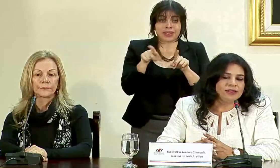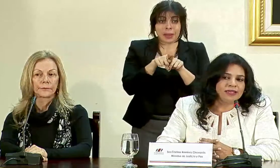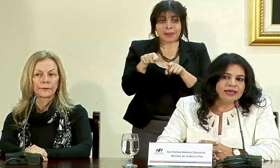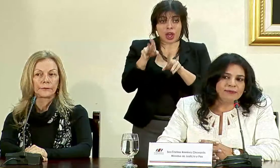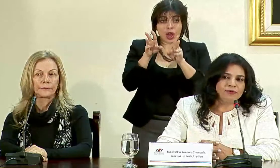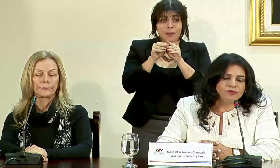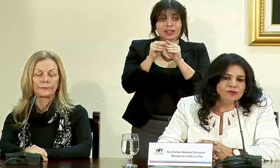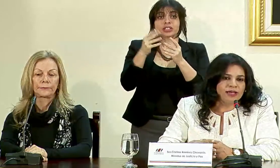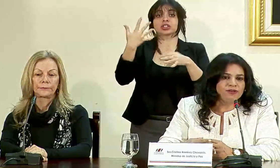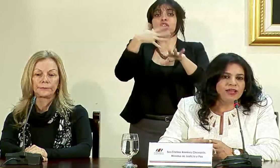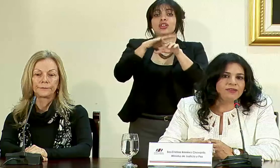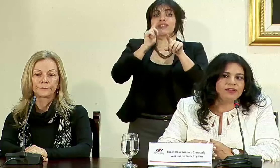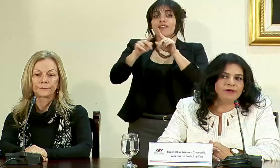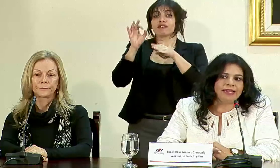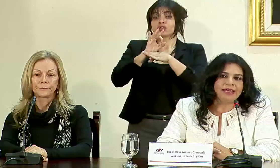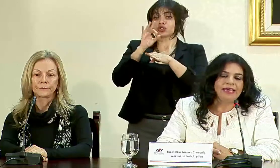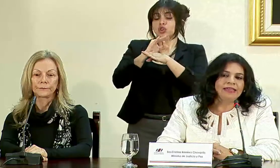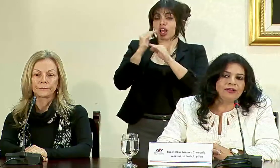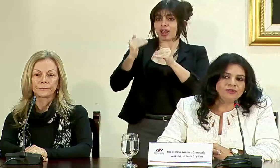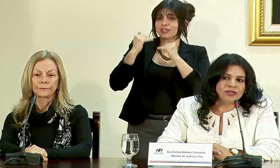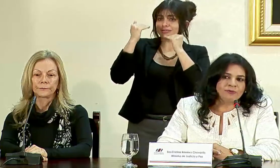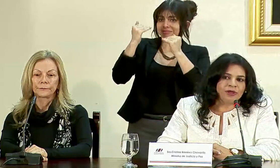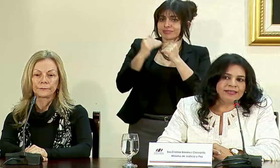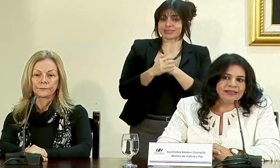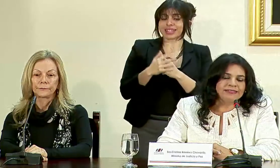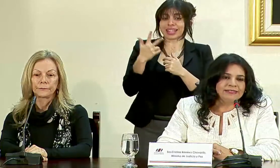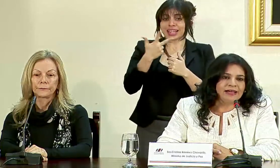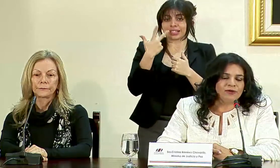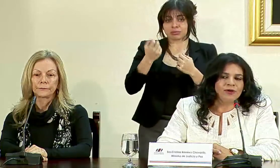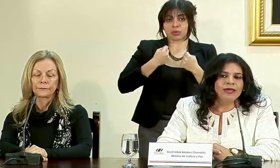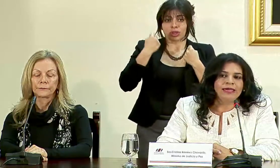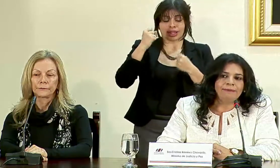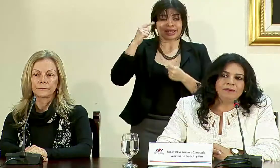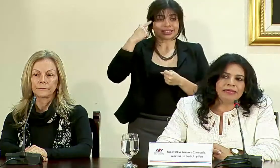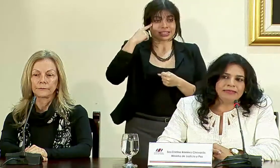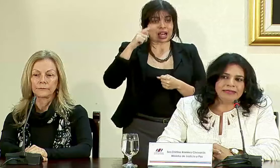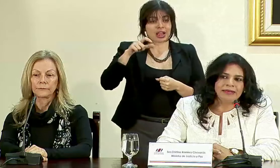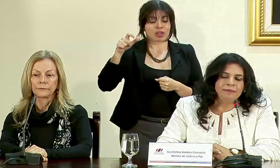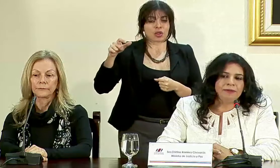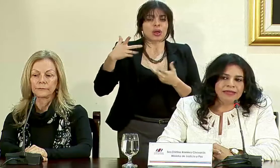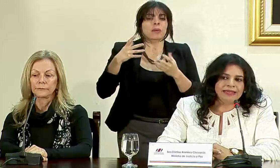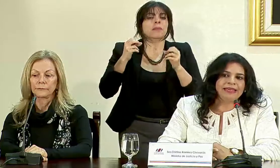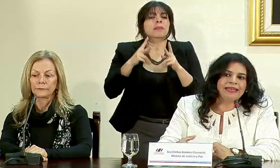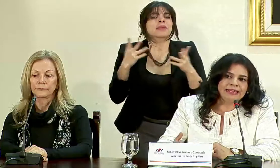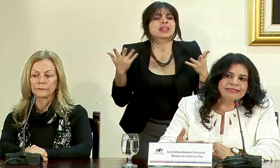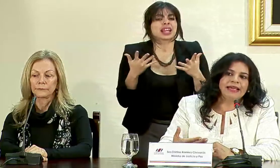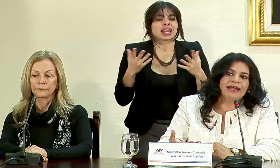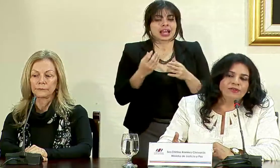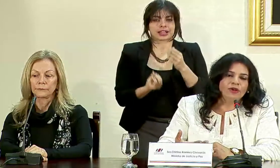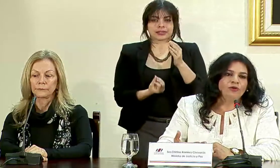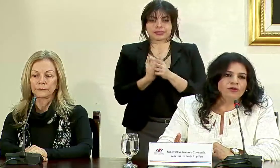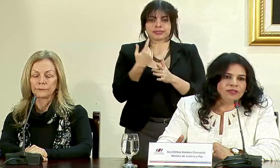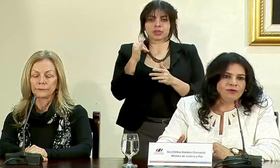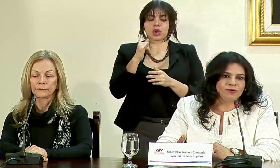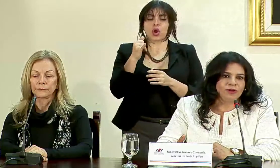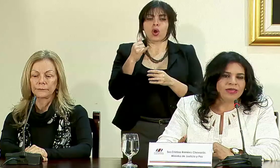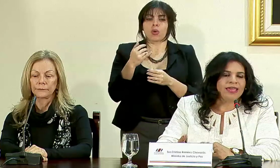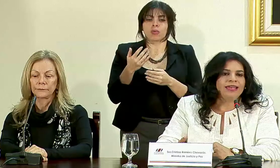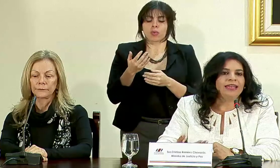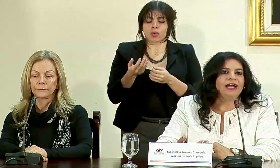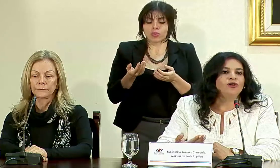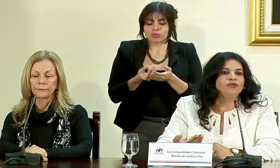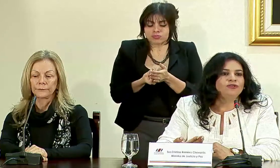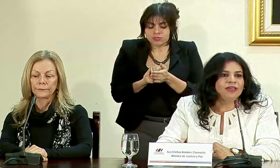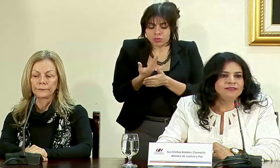comisión integrada por funcionarios de alto nivel de los tres poderes del Estado que permite permite generar ese caldo de cultivo